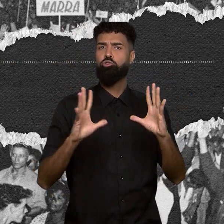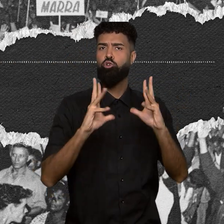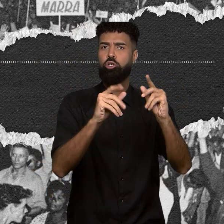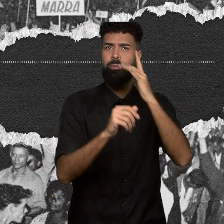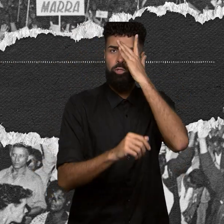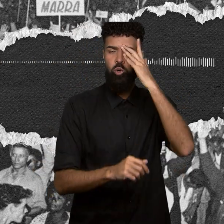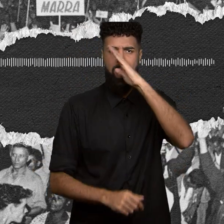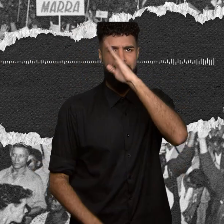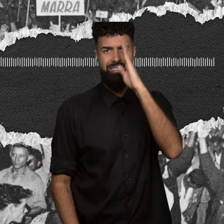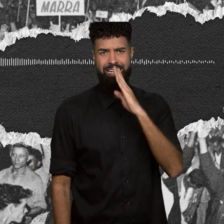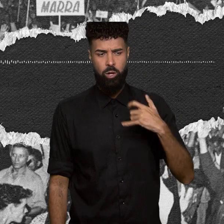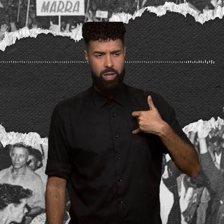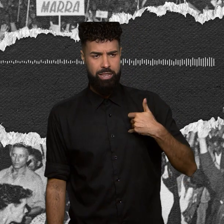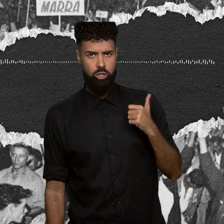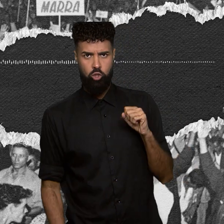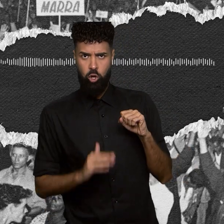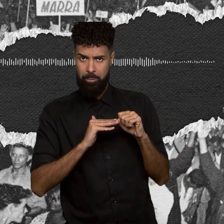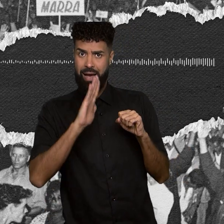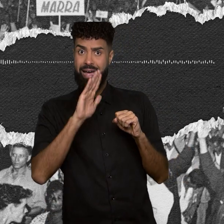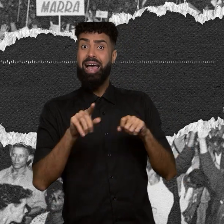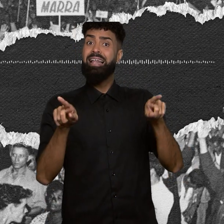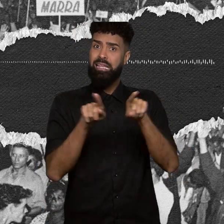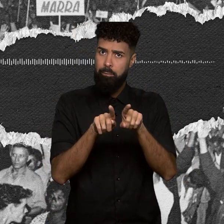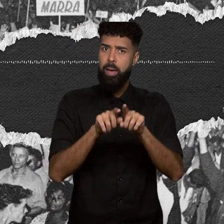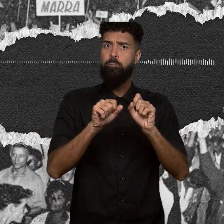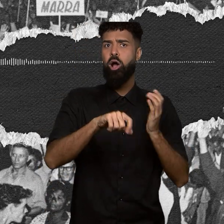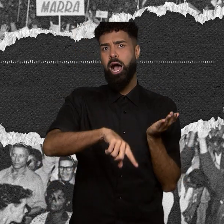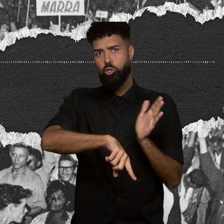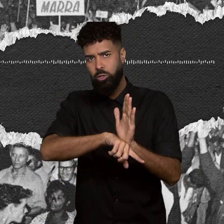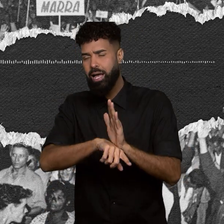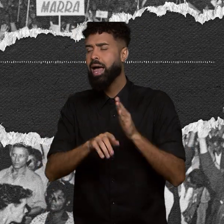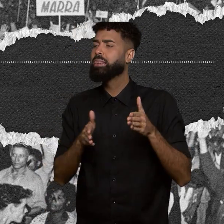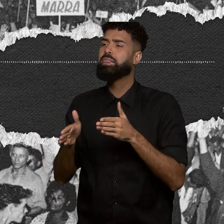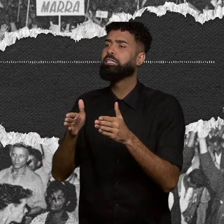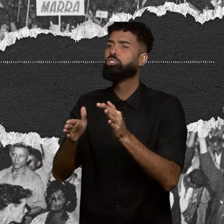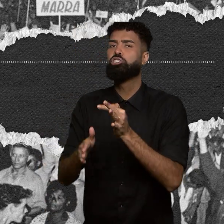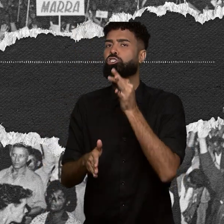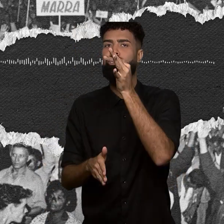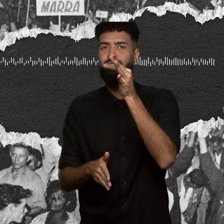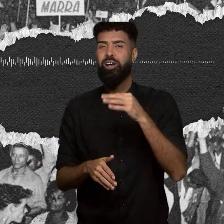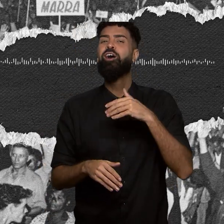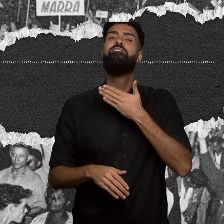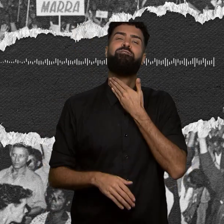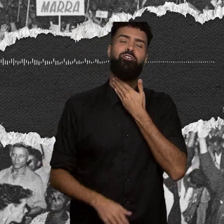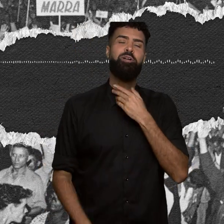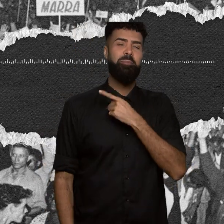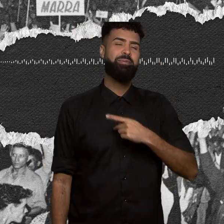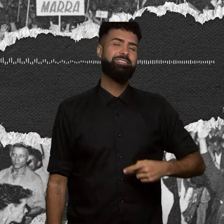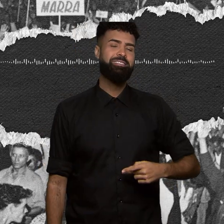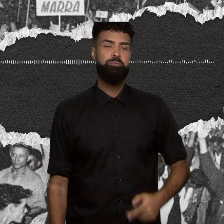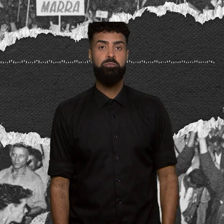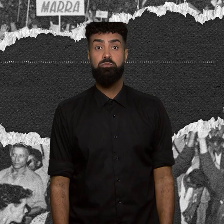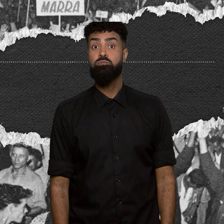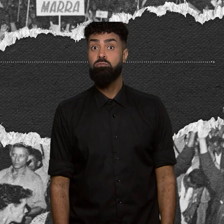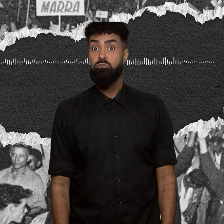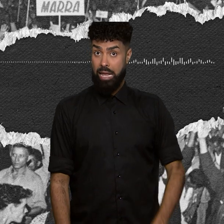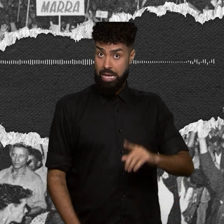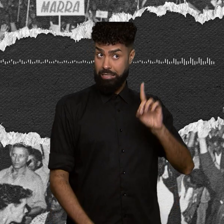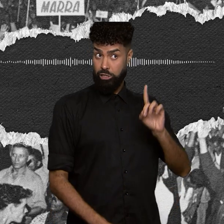anos, também ajudarem a decidir do seu destino. O direito ao voto não vinha sozinho. Era